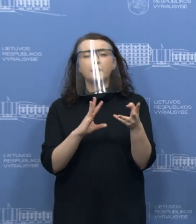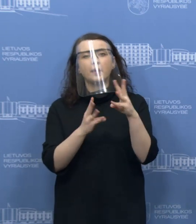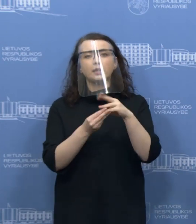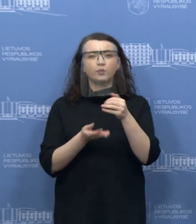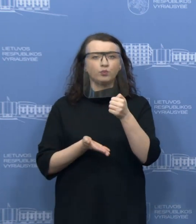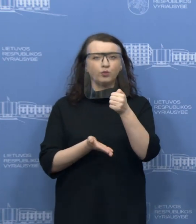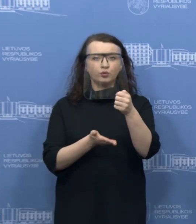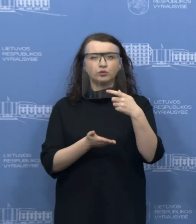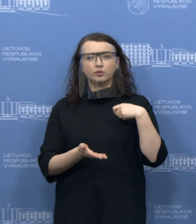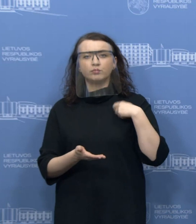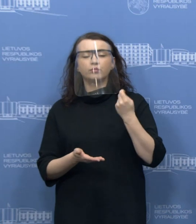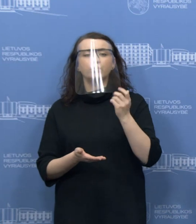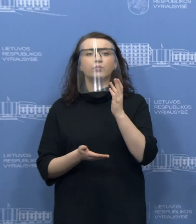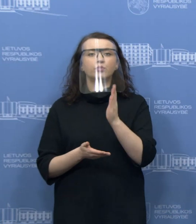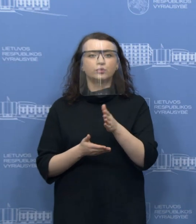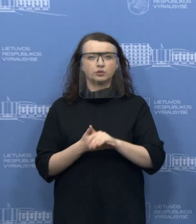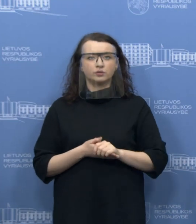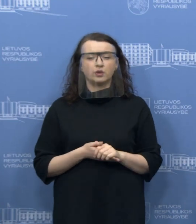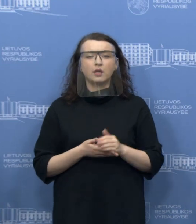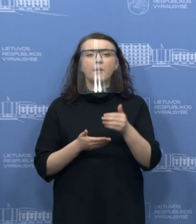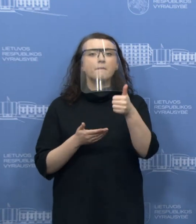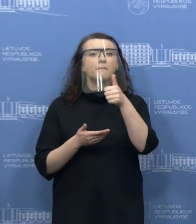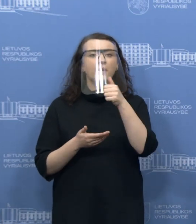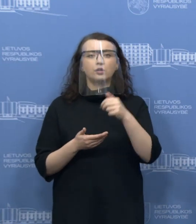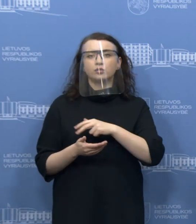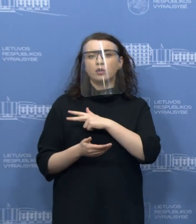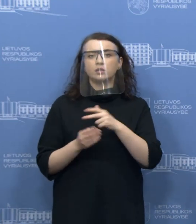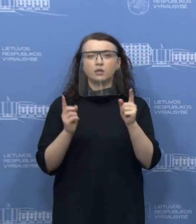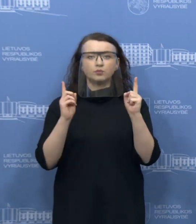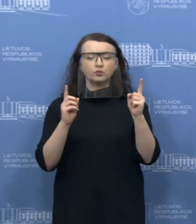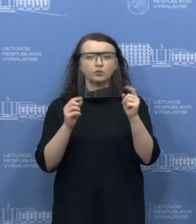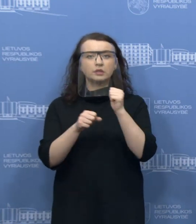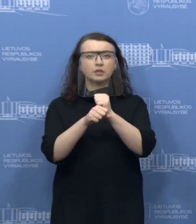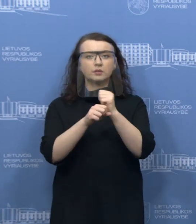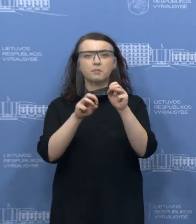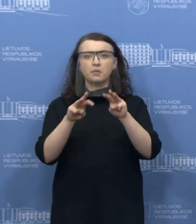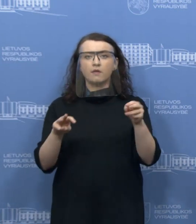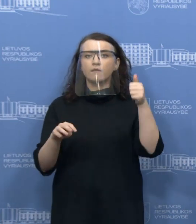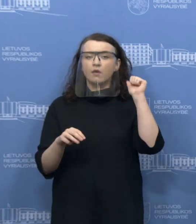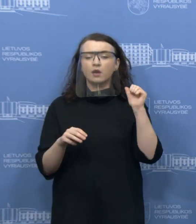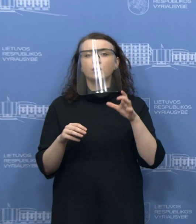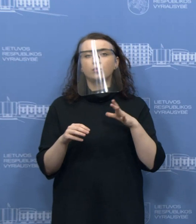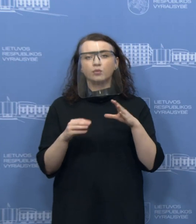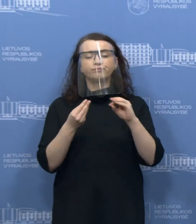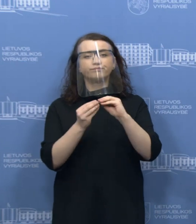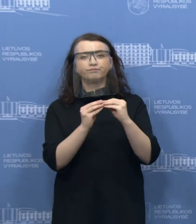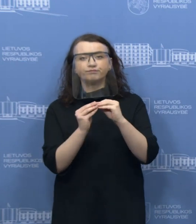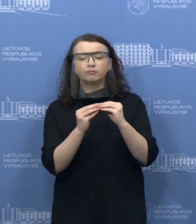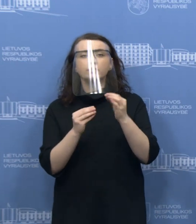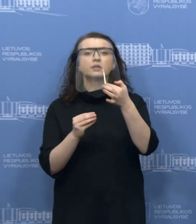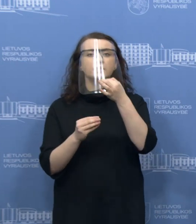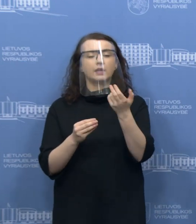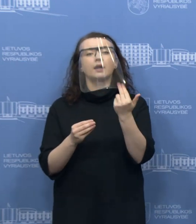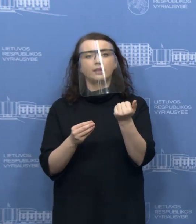kainuos visą tai, nes, pavyzdžiui, socialinės apsaugos ir darbo ministerija vakar berods komitete jau skutėsti, kad atsilieps tikrioms